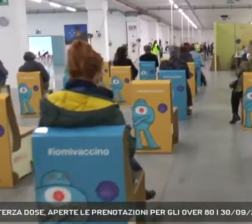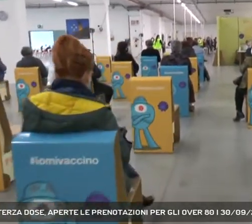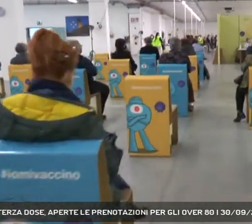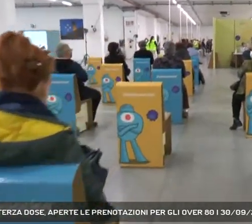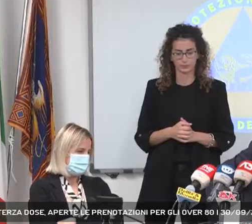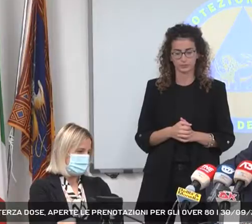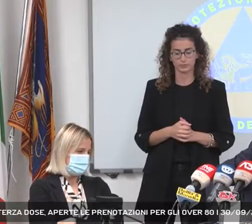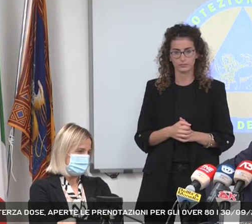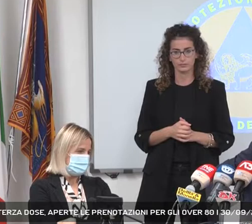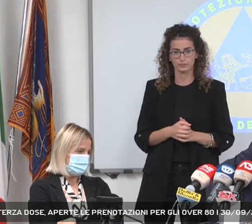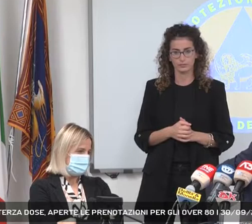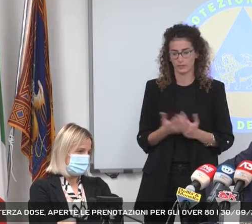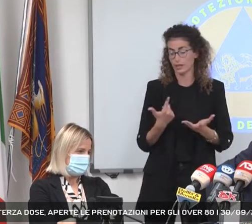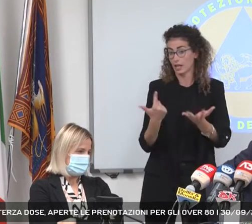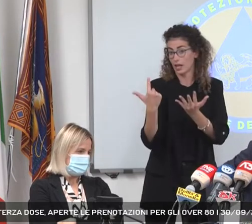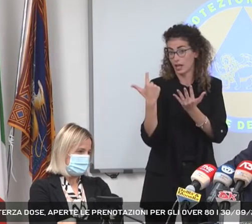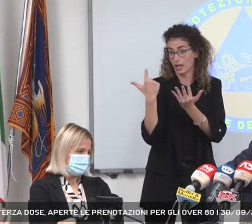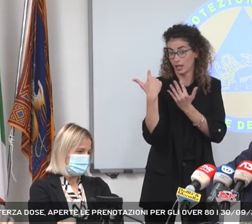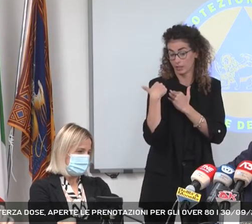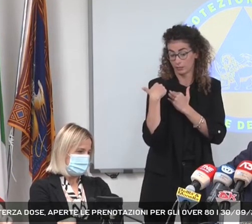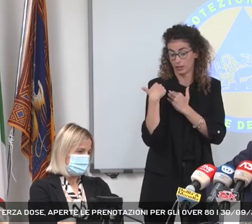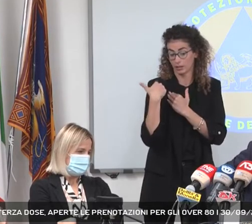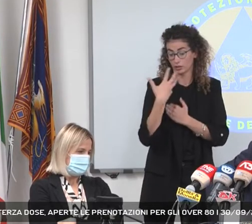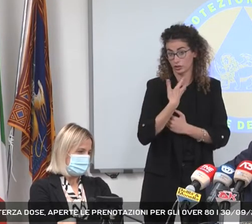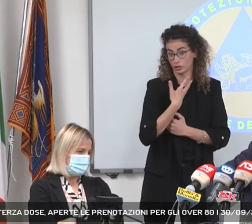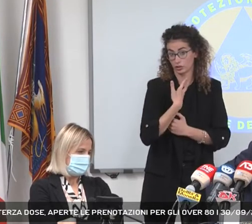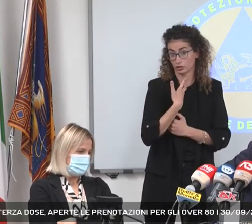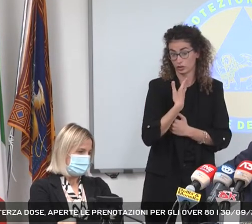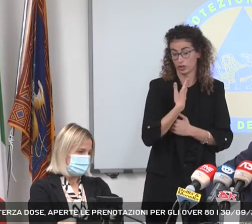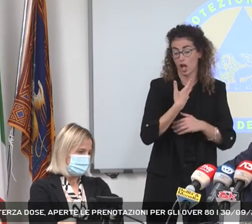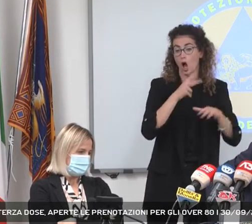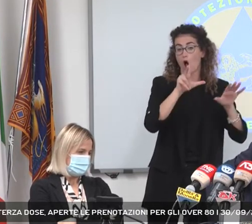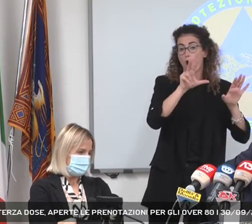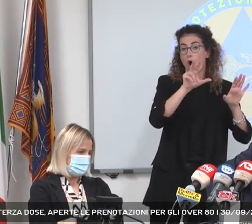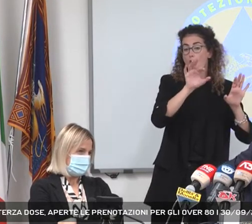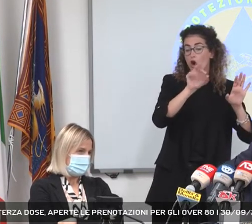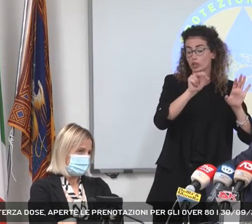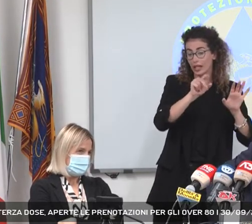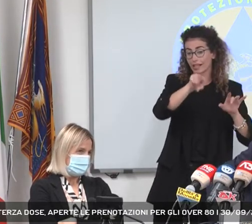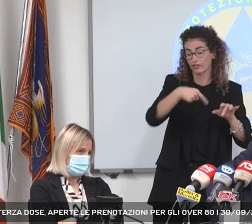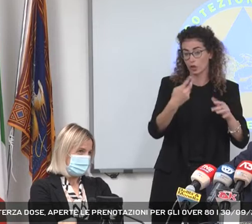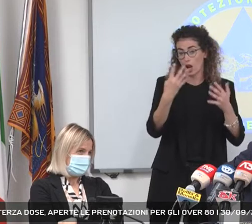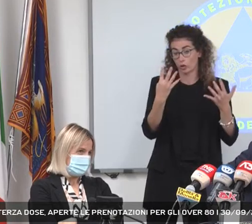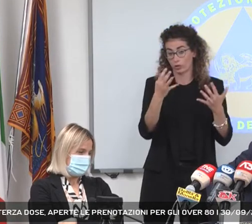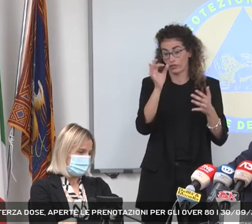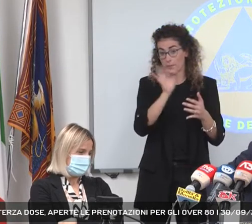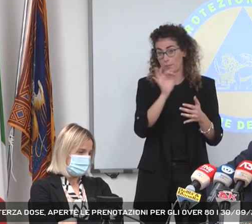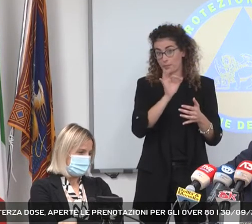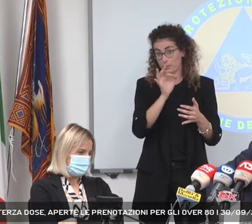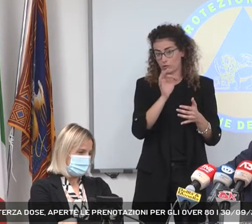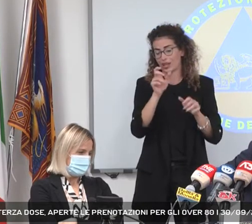popolazione. La scorsa settimana eravamo a 80,9% percentuale regionale